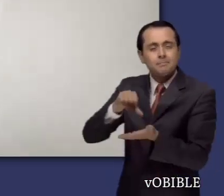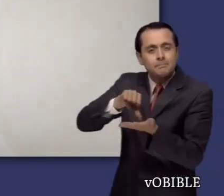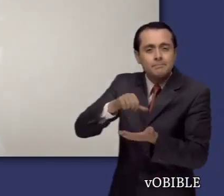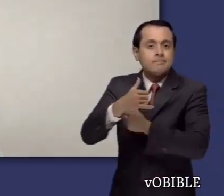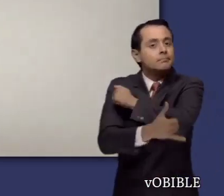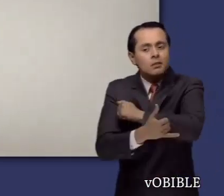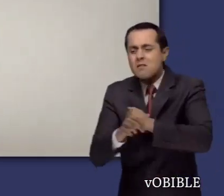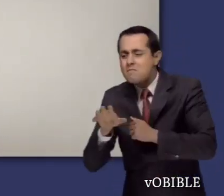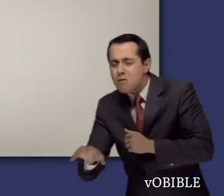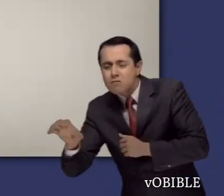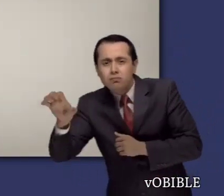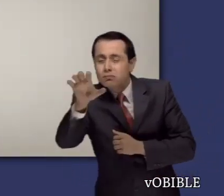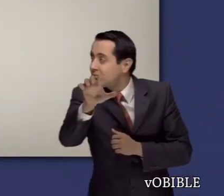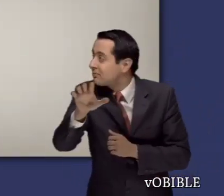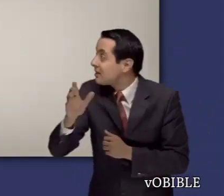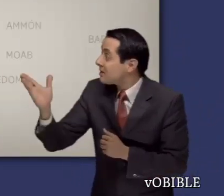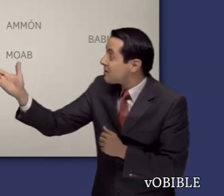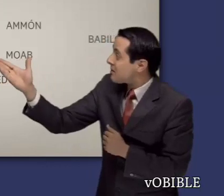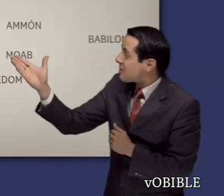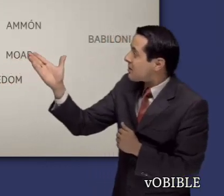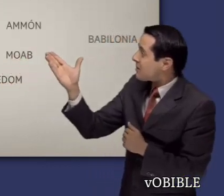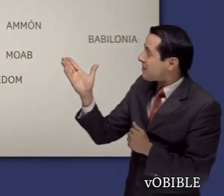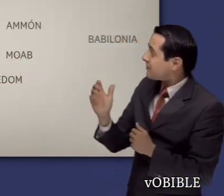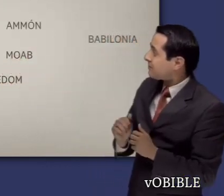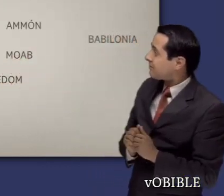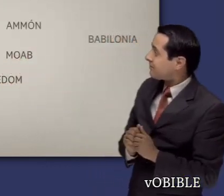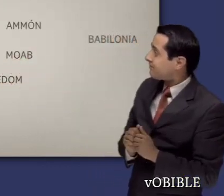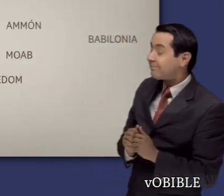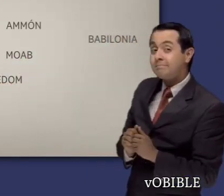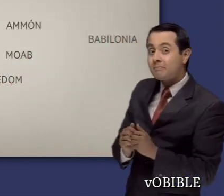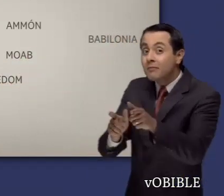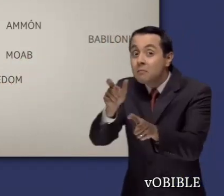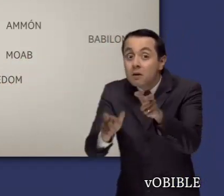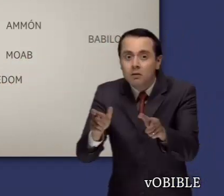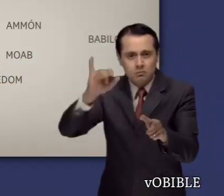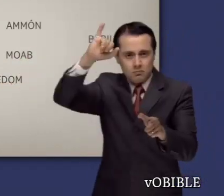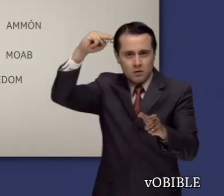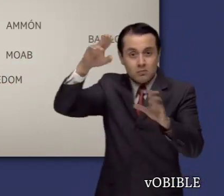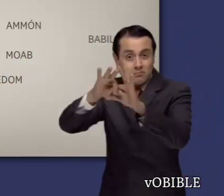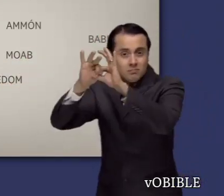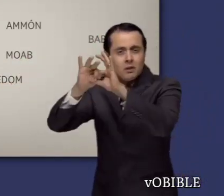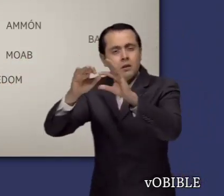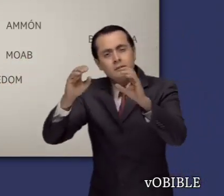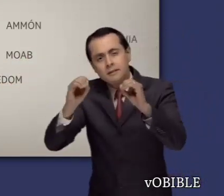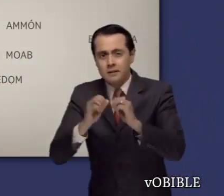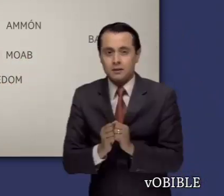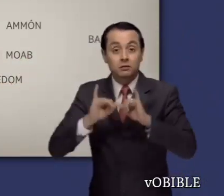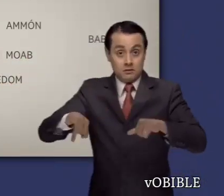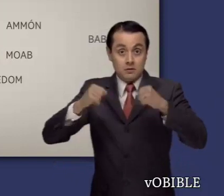Jeremías hallamos contundentes sentencias contra muchas naciones, entre ellas Egipto, Filistea,